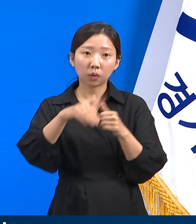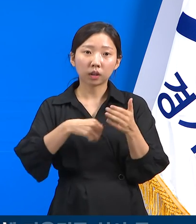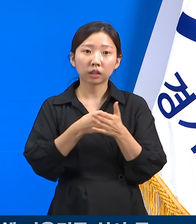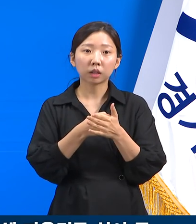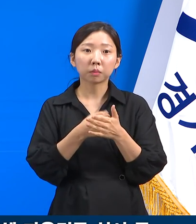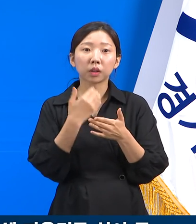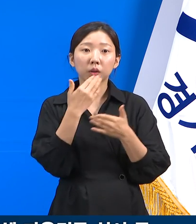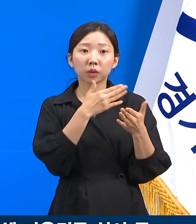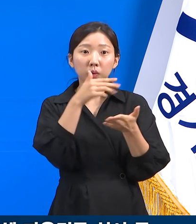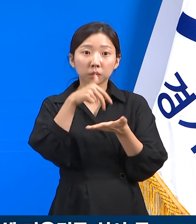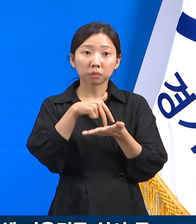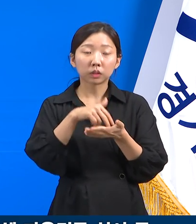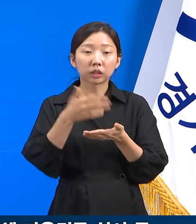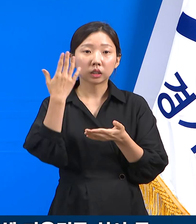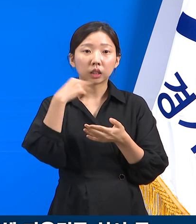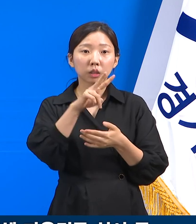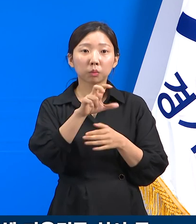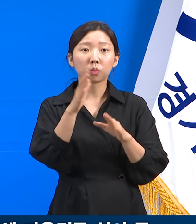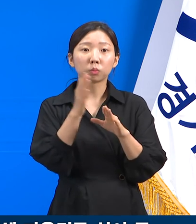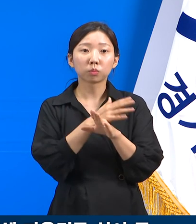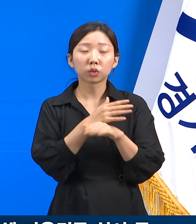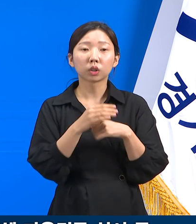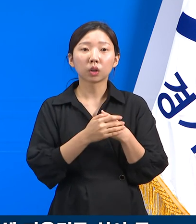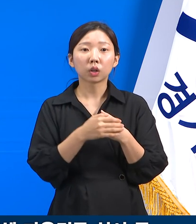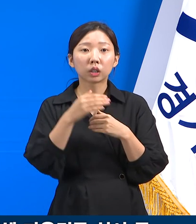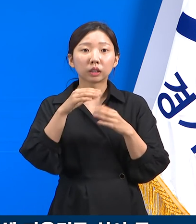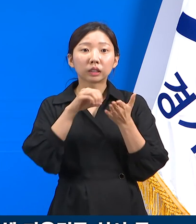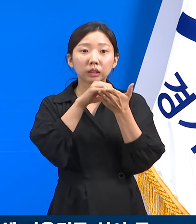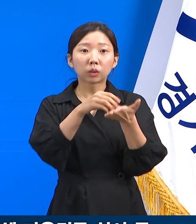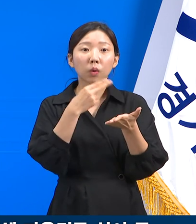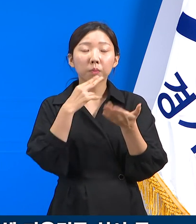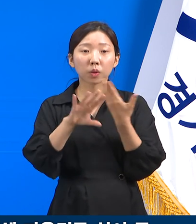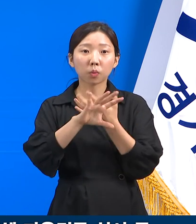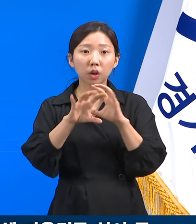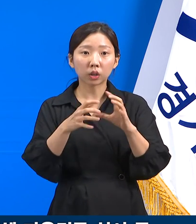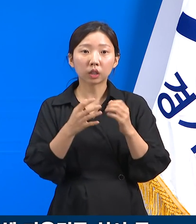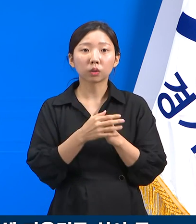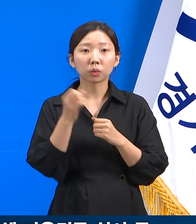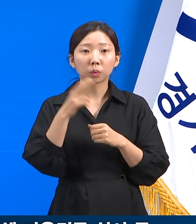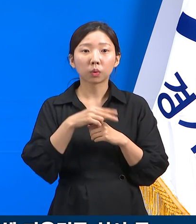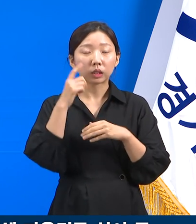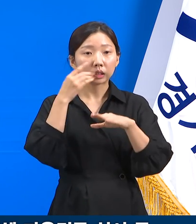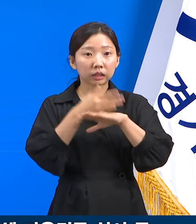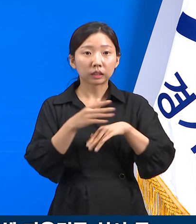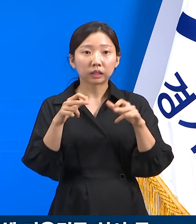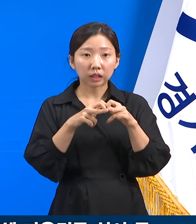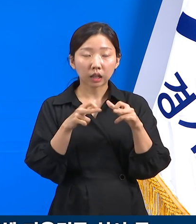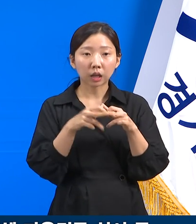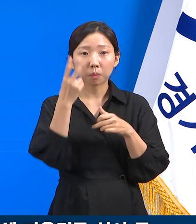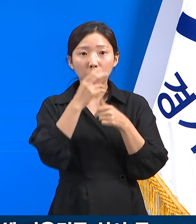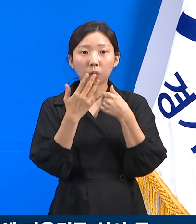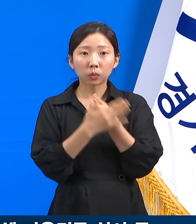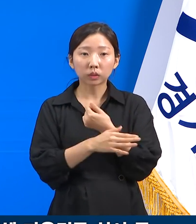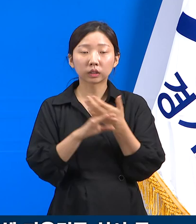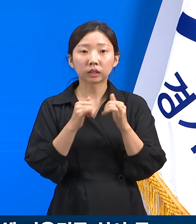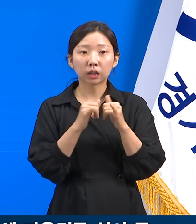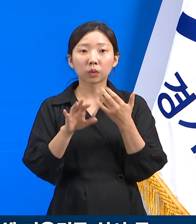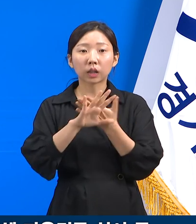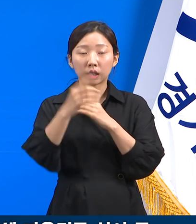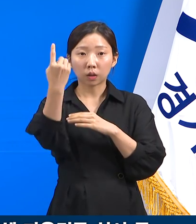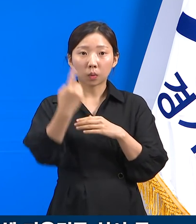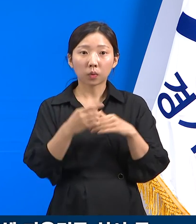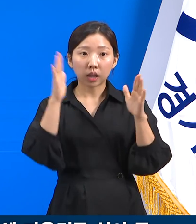이에 경기도는 지난 25일부터 도내 미동록 외국인, 외국인 노동자, 발달장애인, 보호자, 유학생들을 대상으로